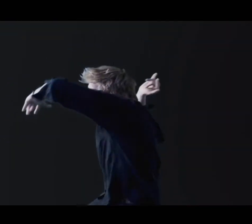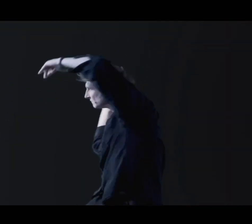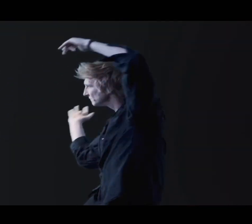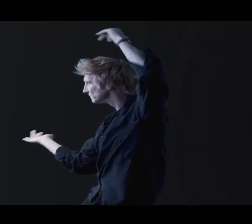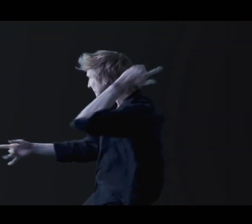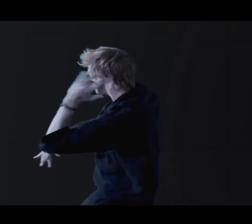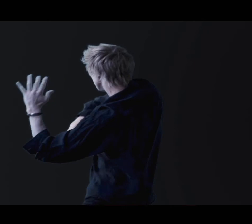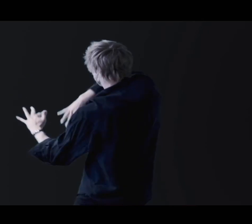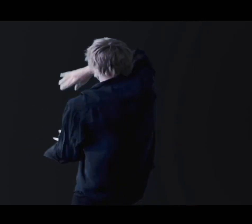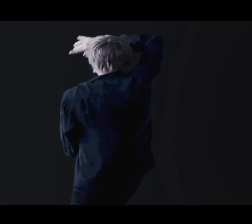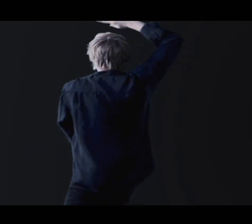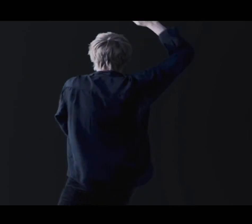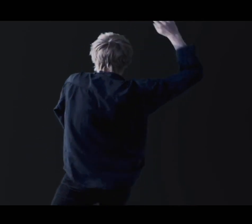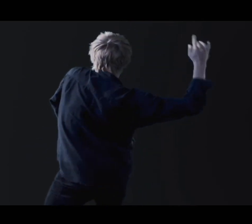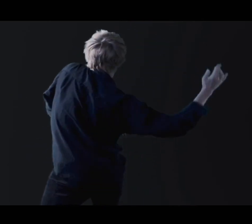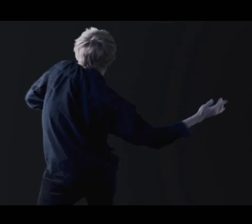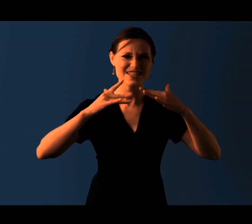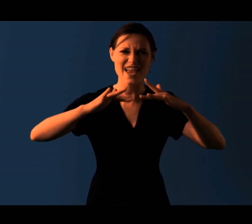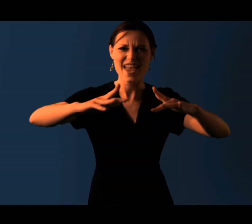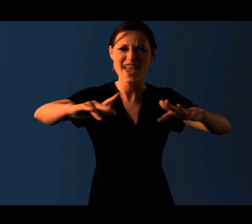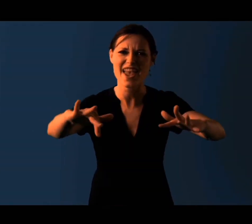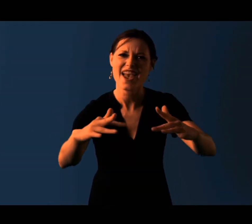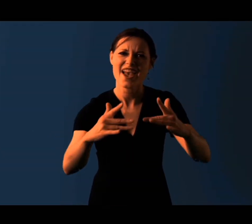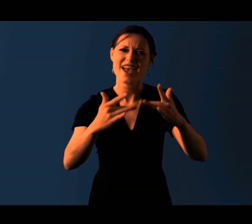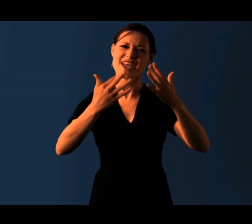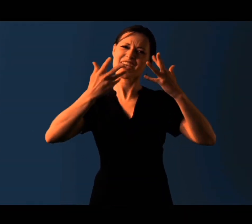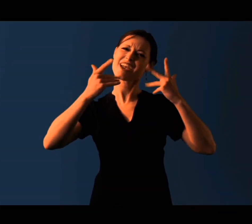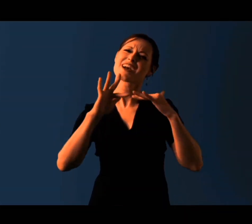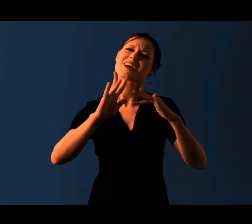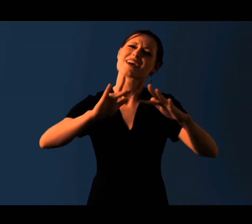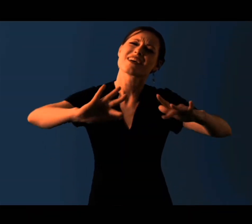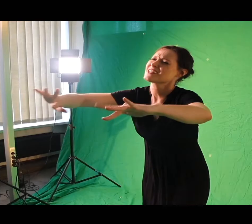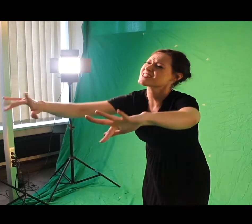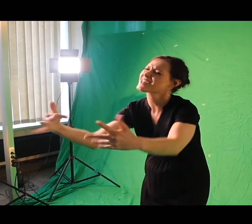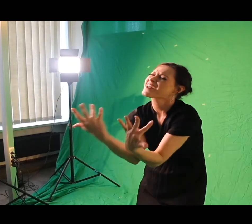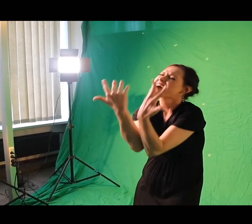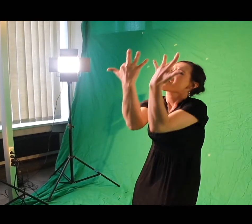Vu s'éveiller les chiants de Nazaré